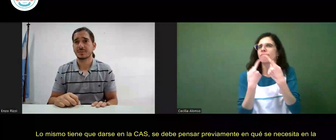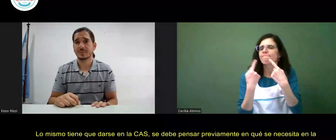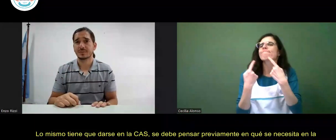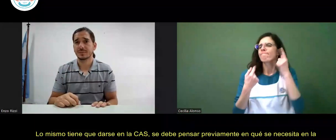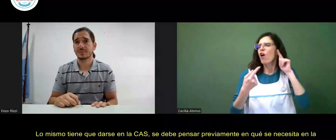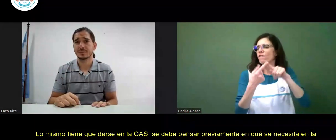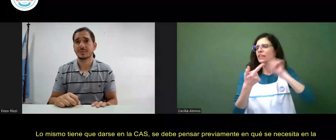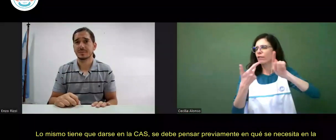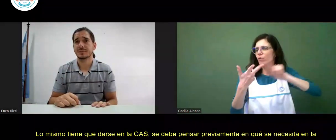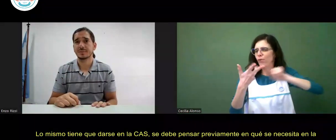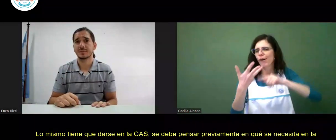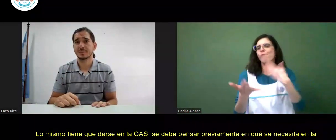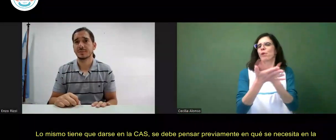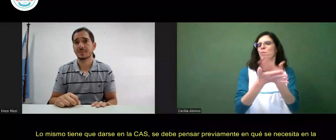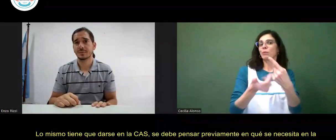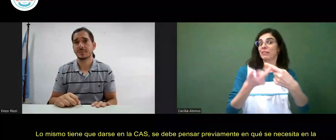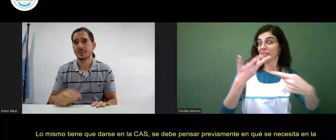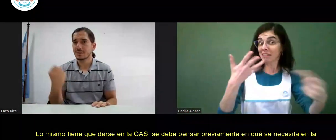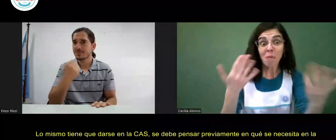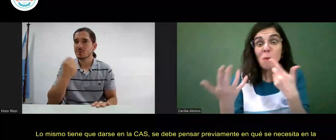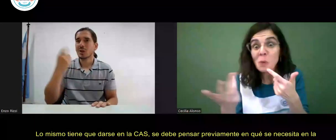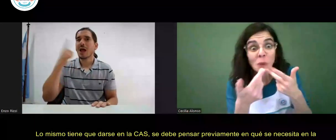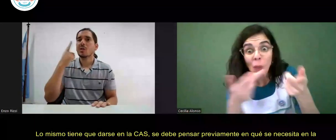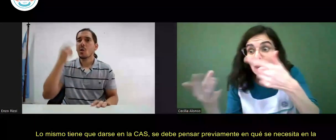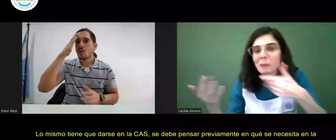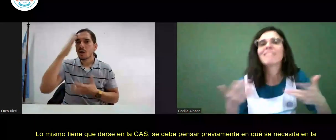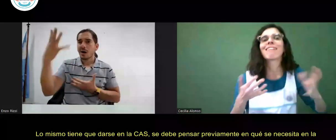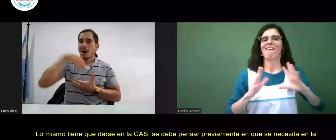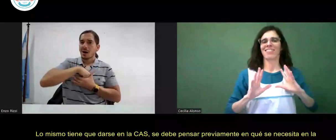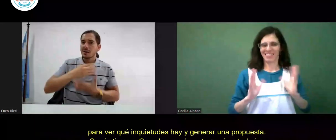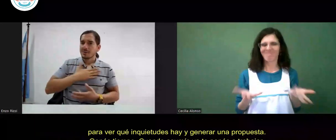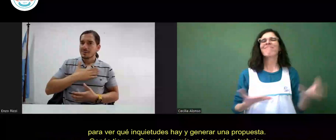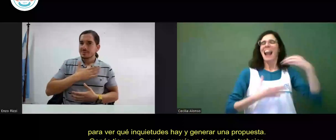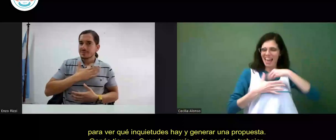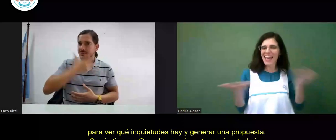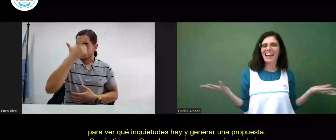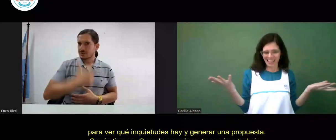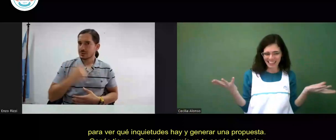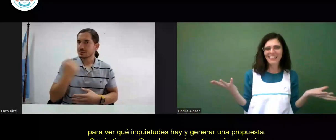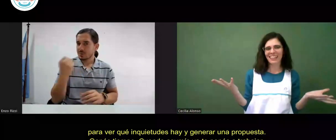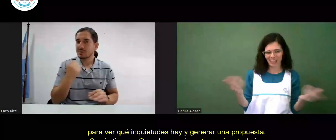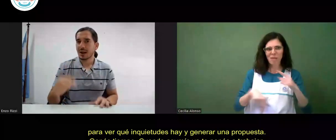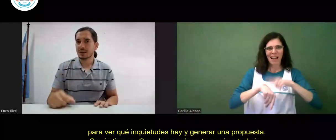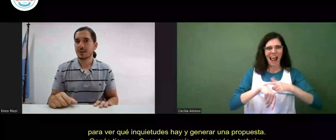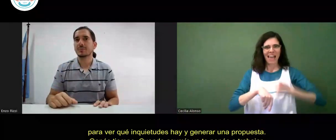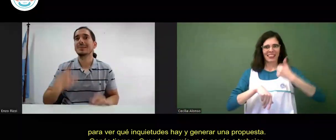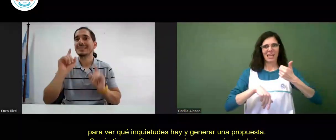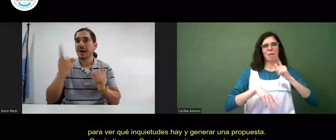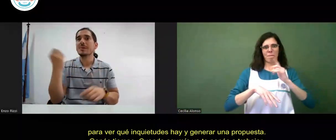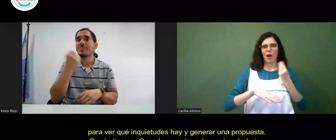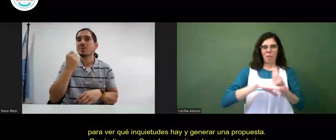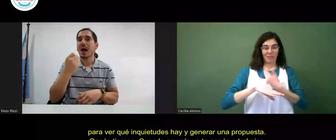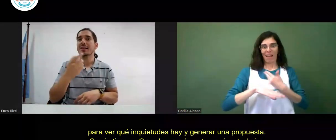personas sordas para ver qué inquietudes hay y generar una propuesta. Ganás tiempo cuando asumís y ya te pones a trabajar.